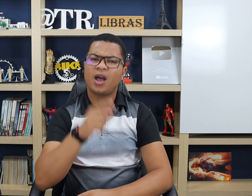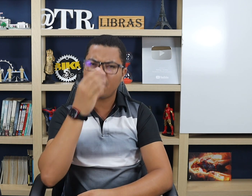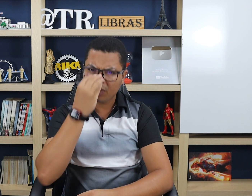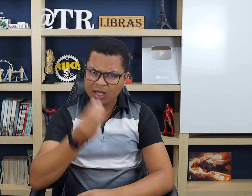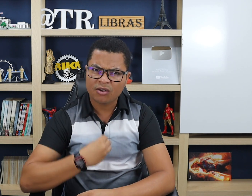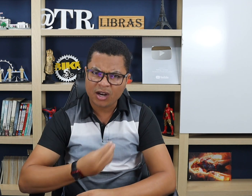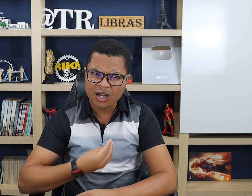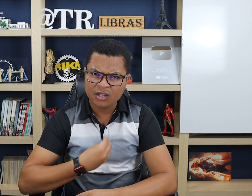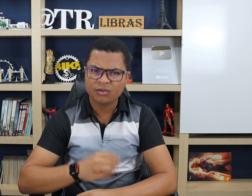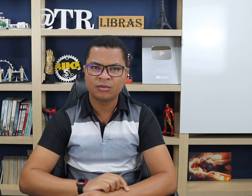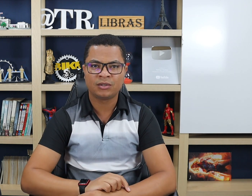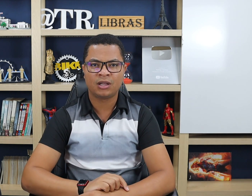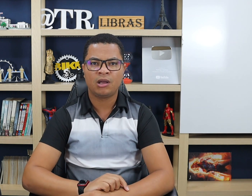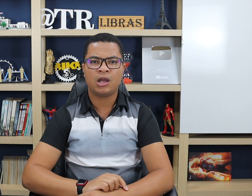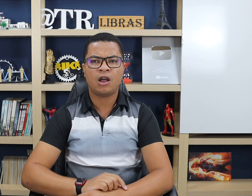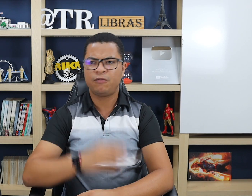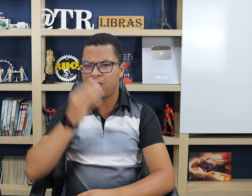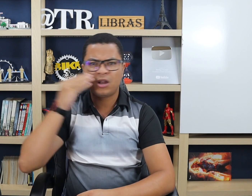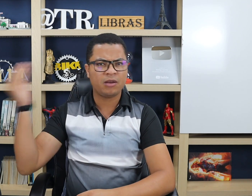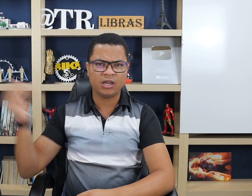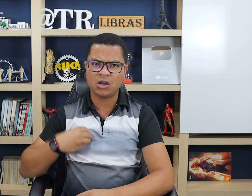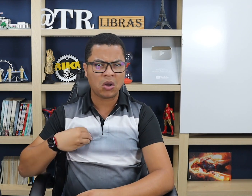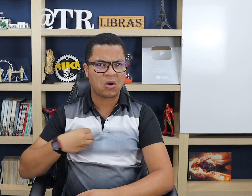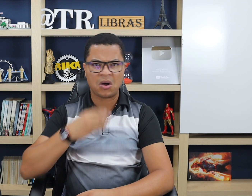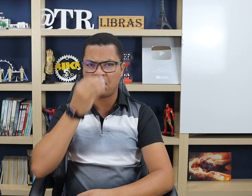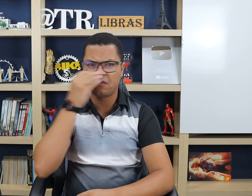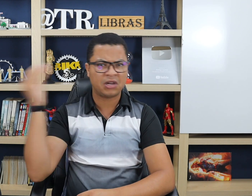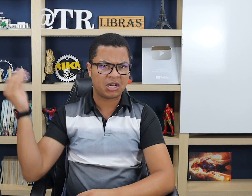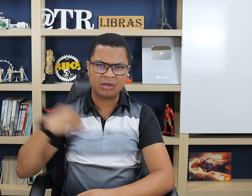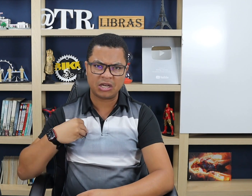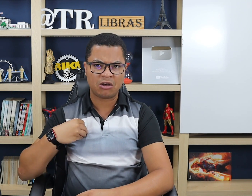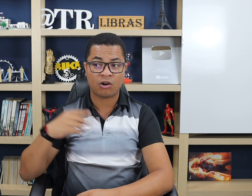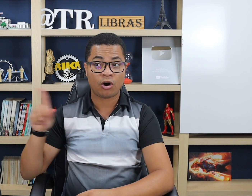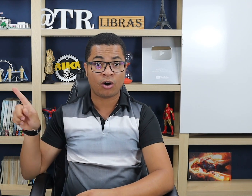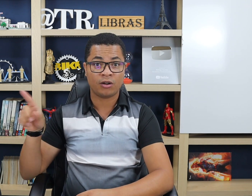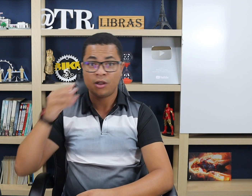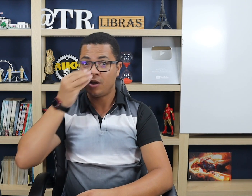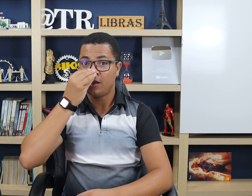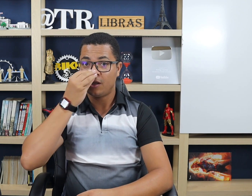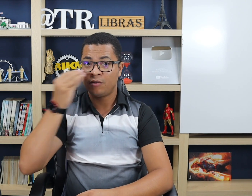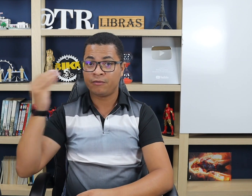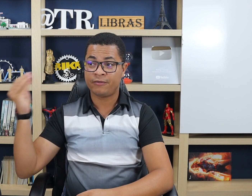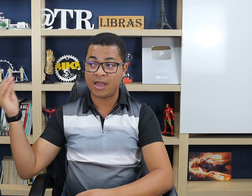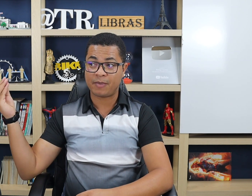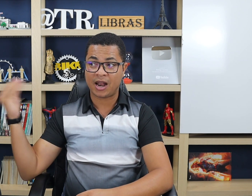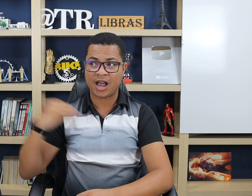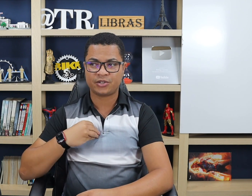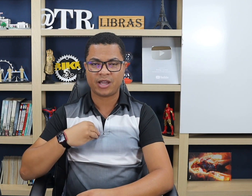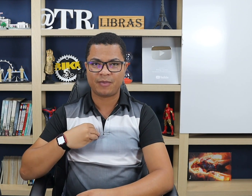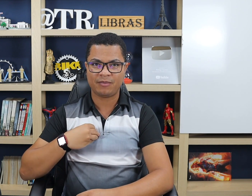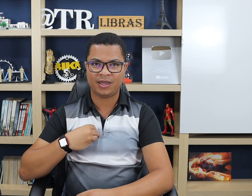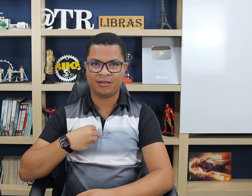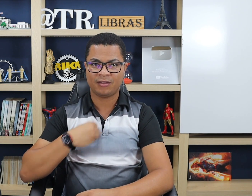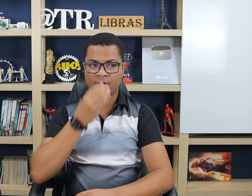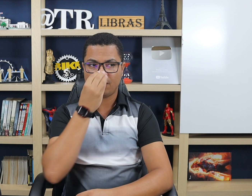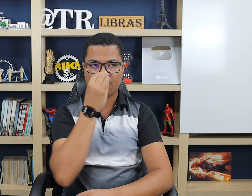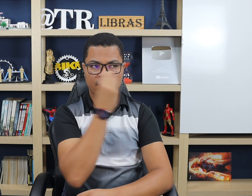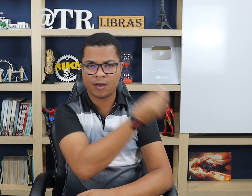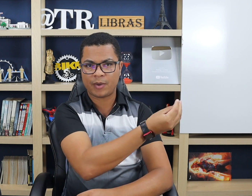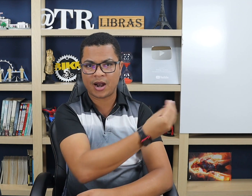Ah, me ignorando. Não, fulano me ignorou. Fulano me ignorou. Ó, veio pra lá e joguei pra mim. Veio pra